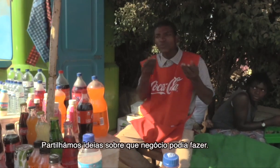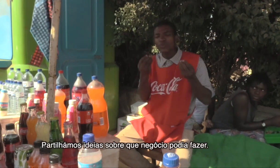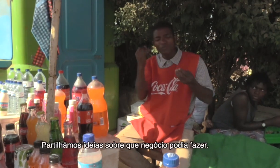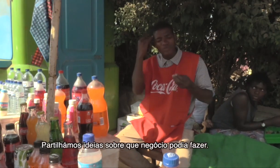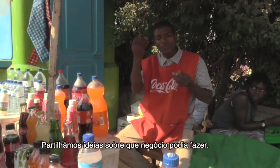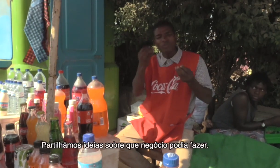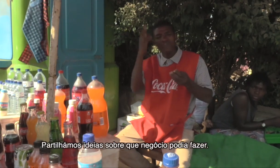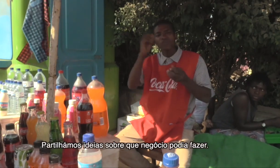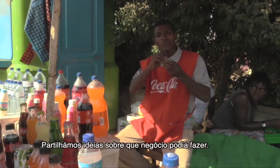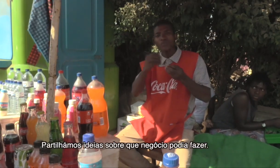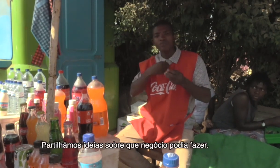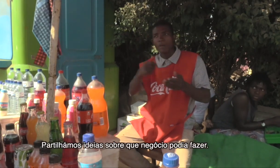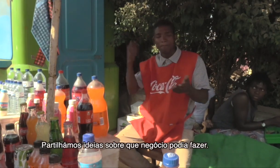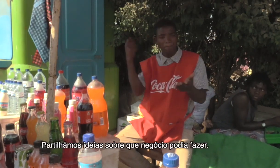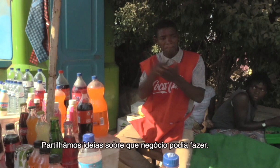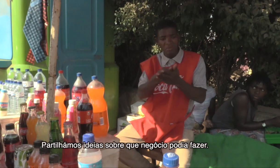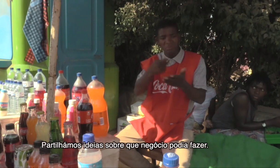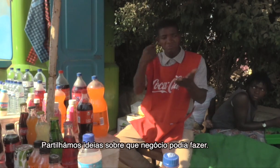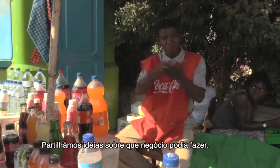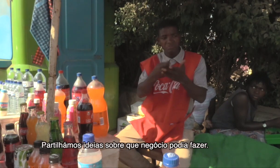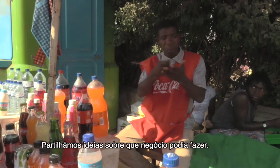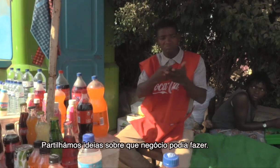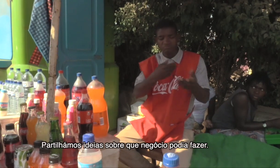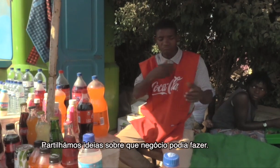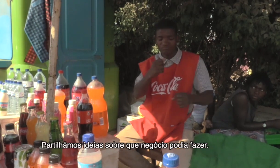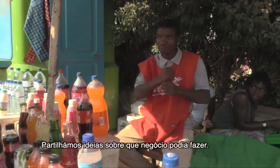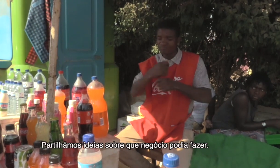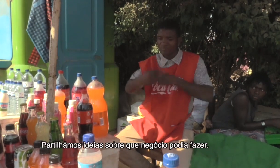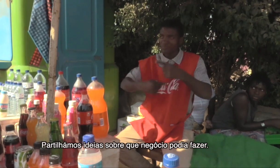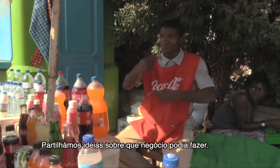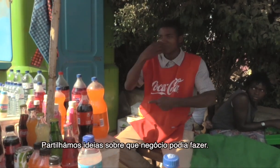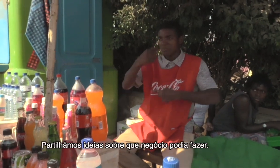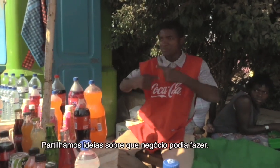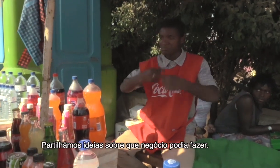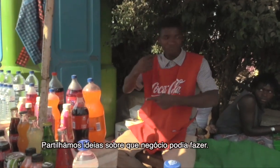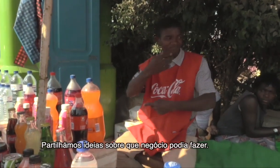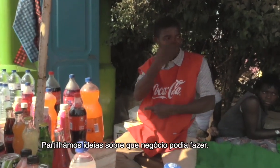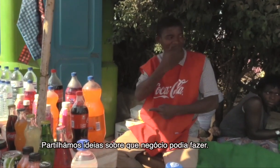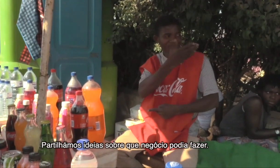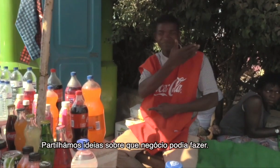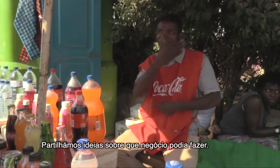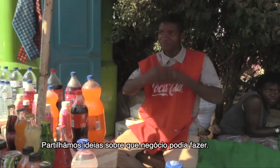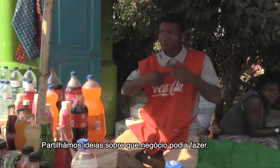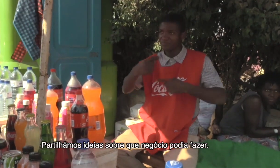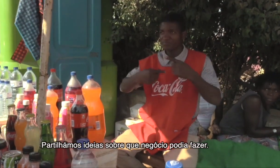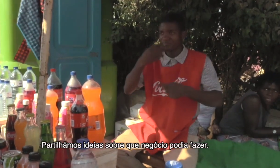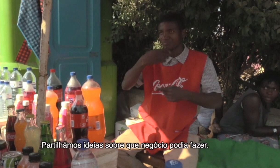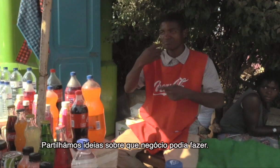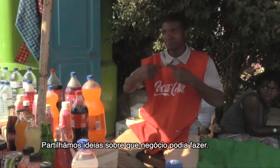começamos a conversar, partilhamos ideias sobre a compra de produtos para poder fazer negócio de